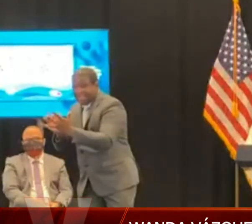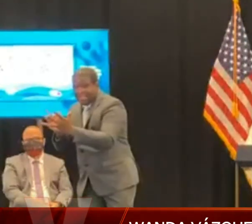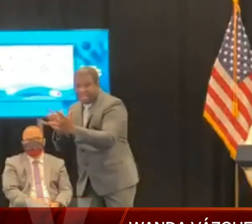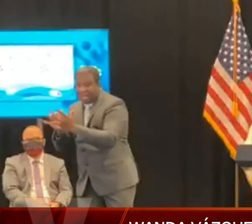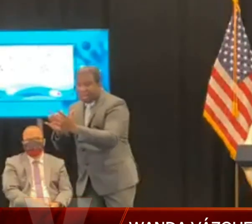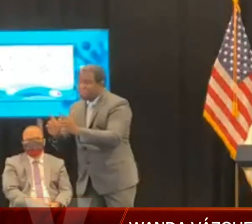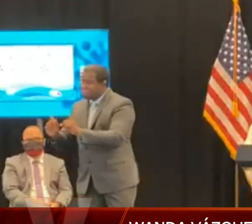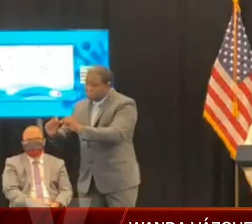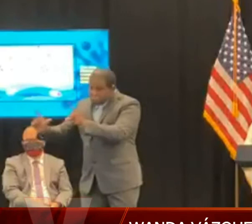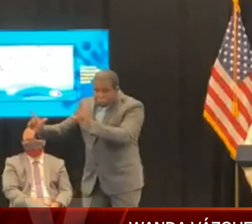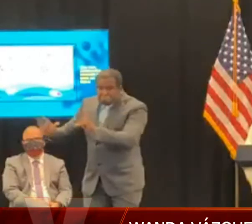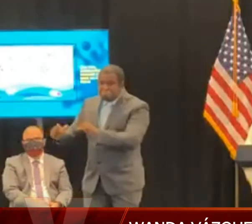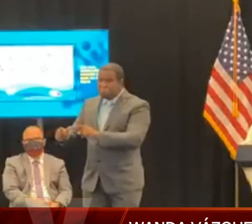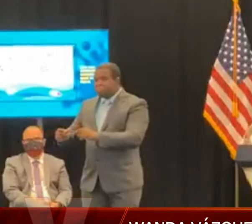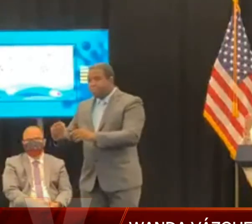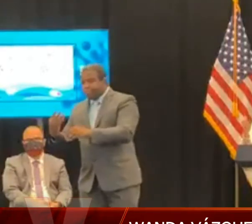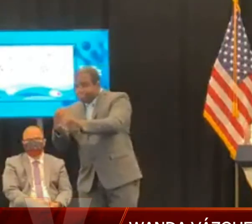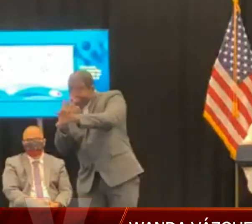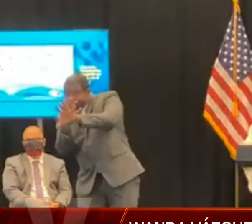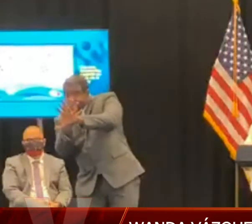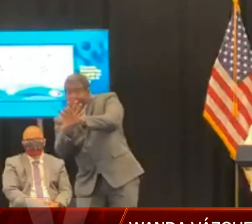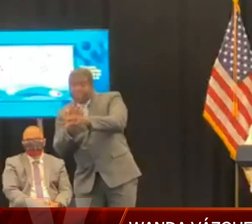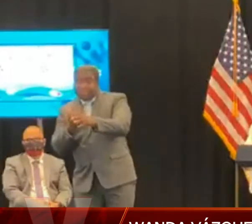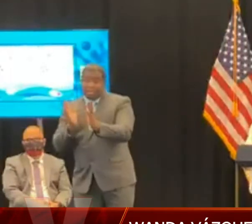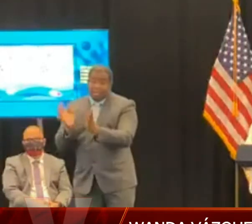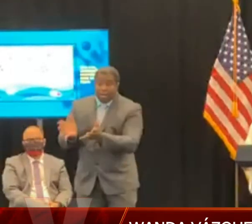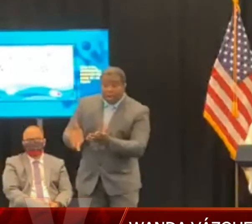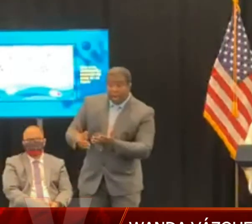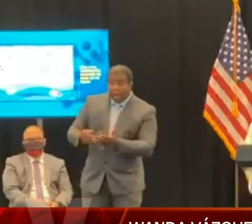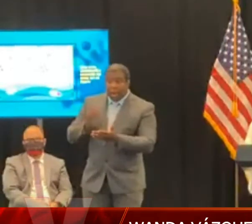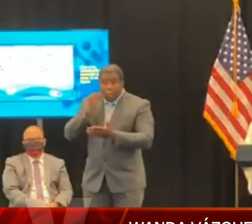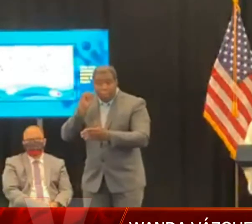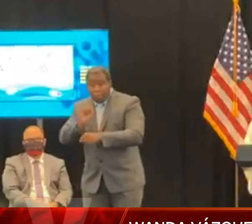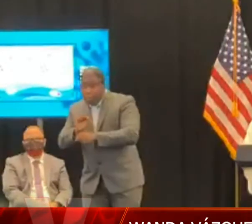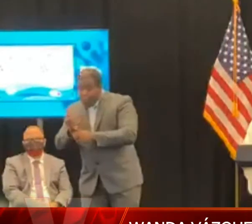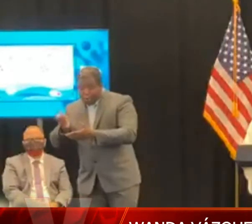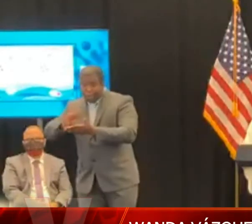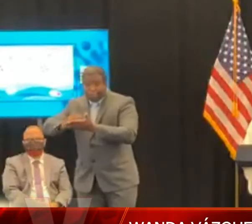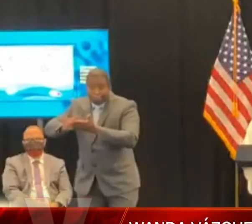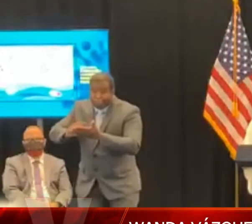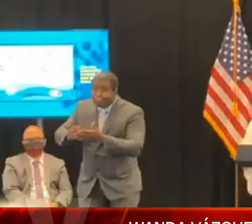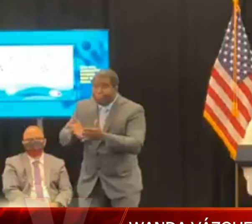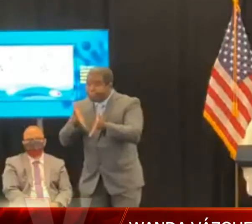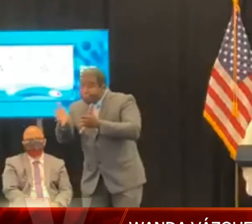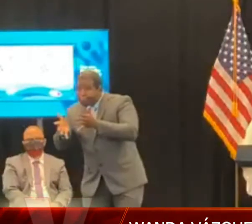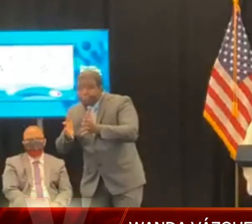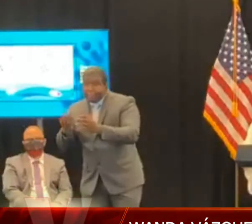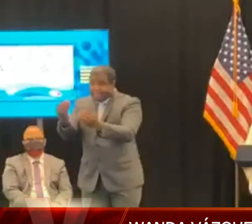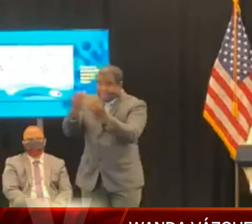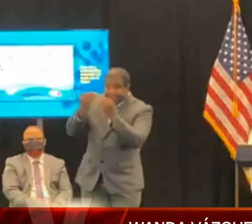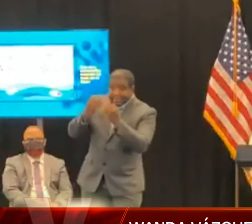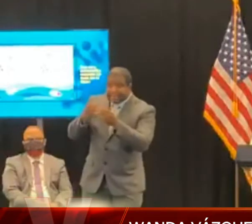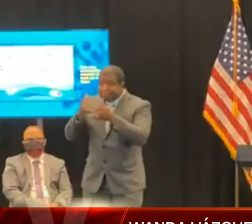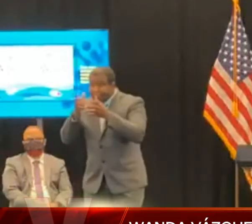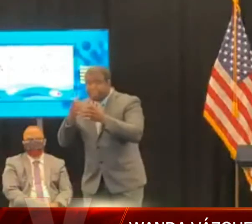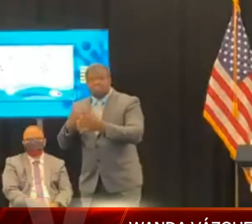contagios con el COVID y que a su vez ha tenido un brote en diferentes familias y no queremos en Puerto Rico todavía.